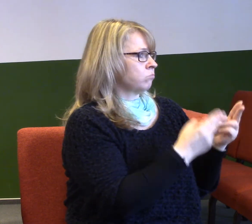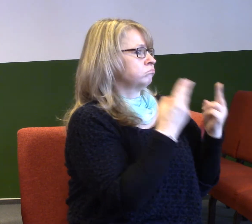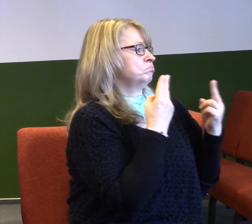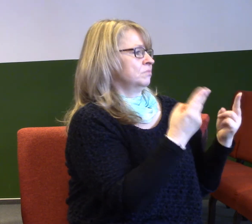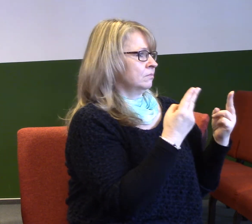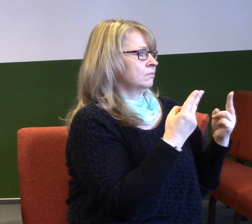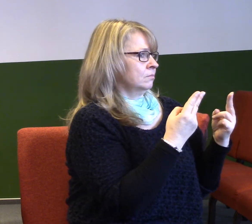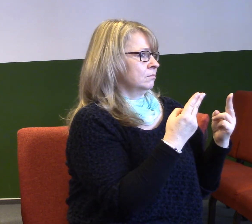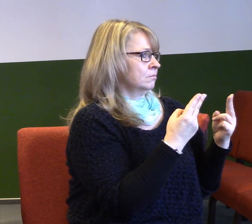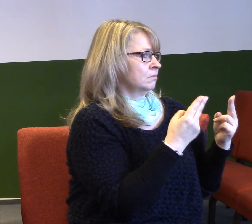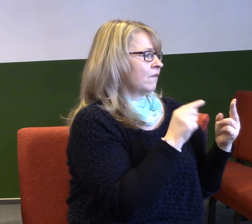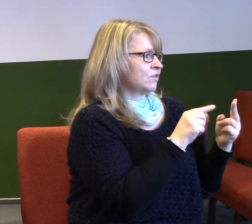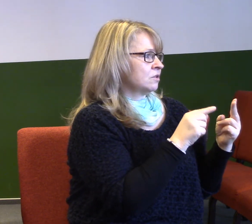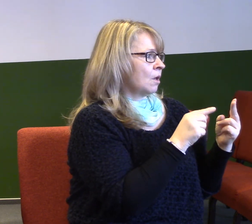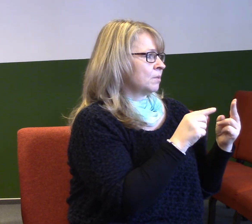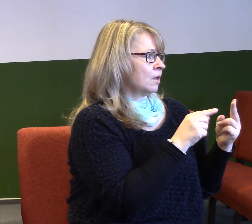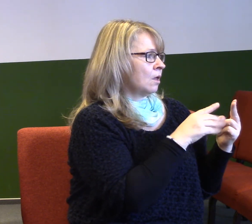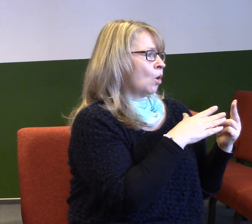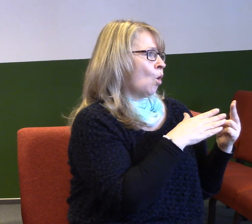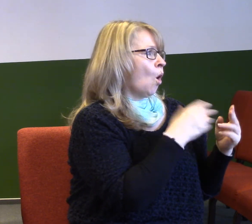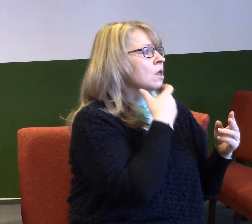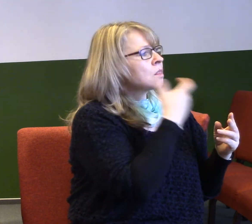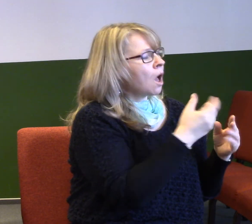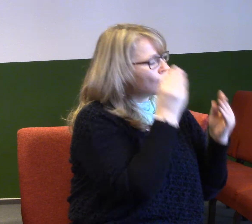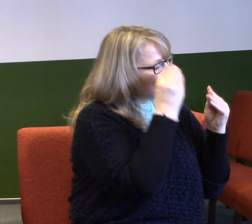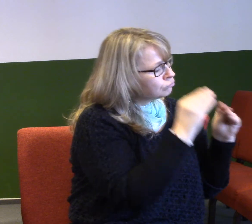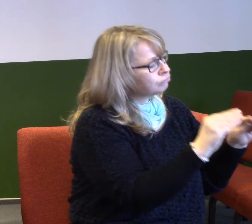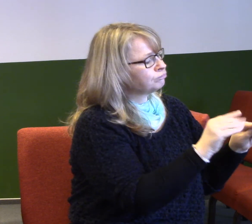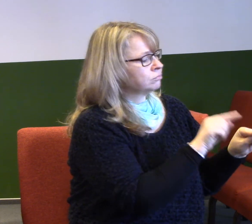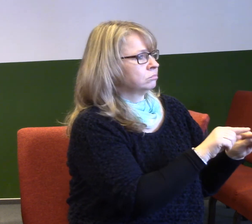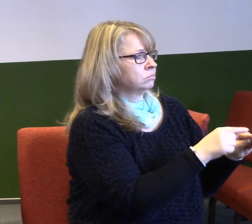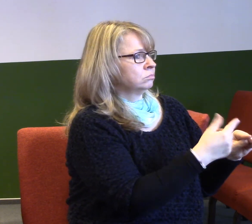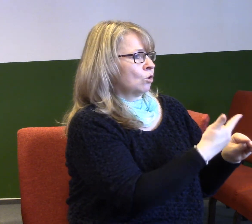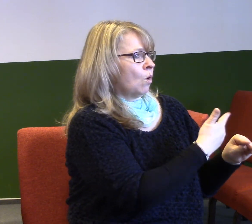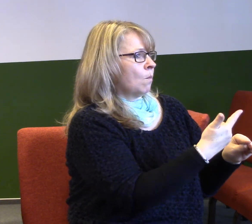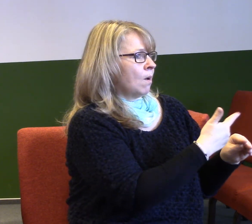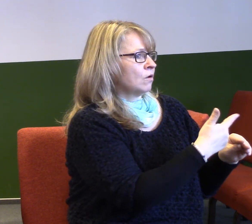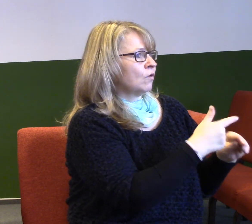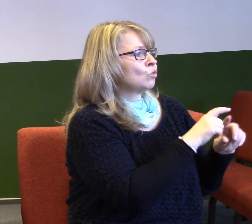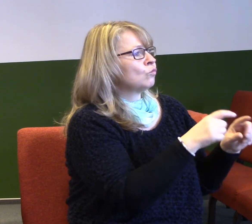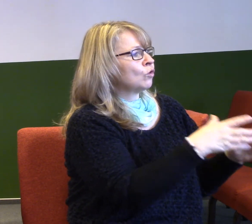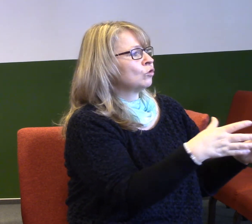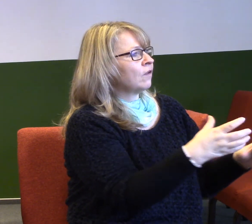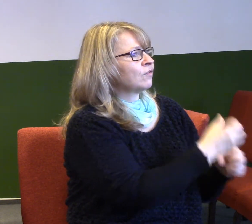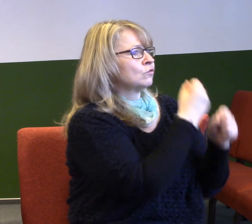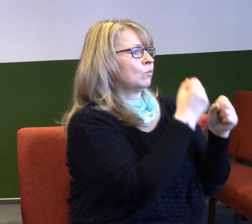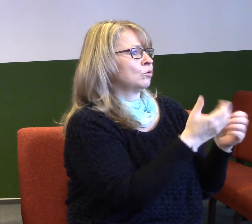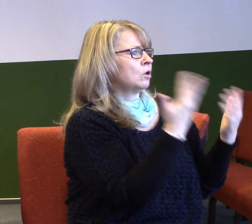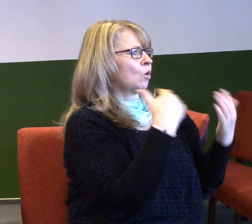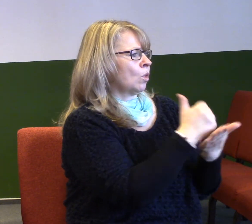židovském národu, který vlastně byl vysvobozony z egyptského zajetí a putovali pouští, ale